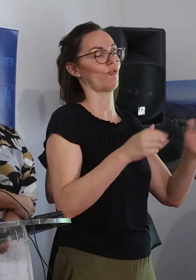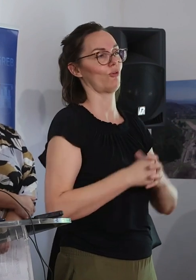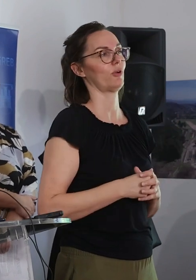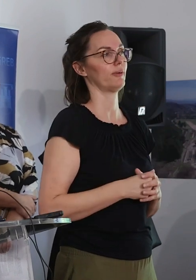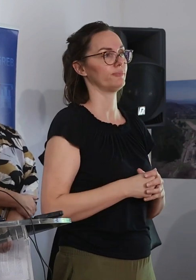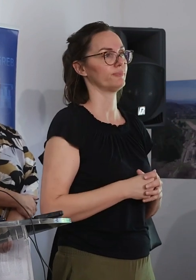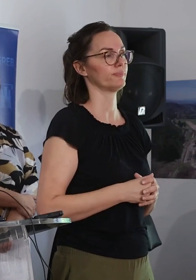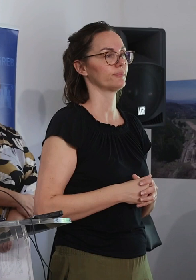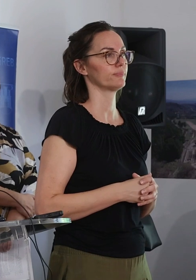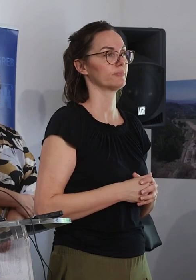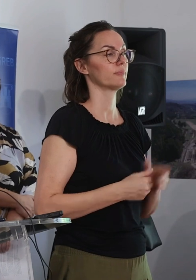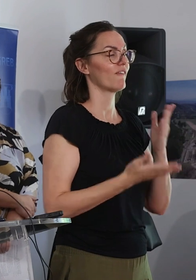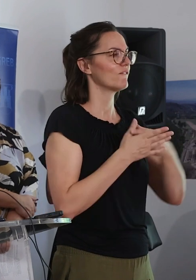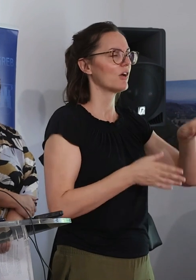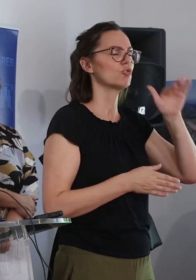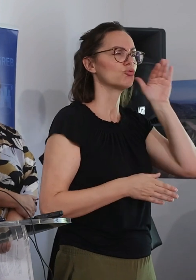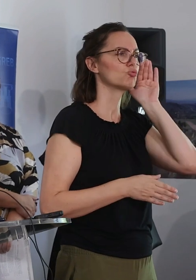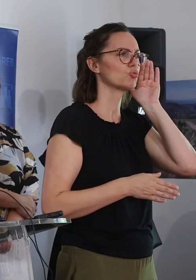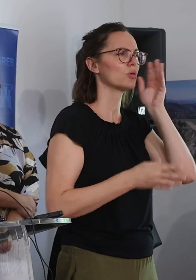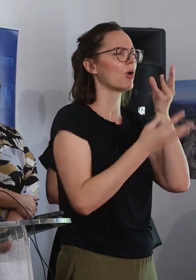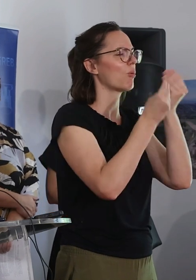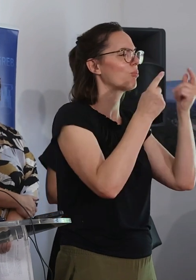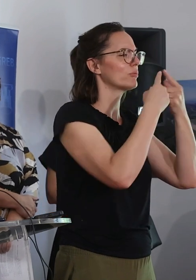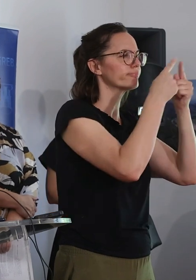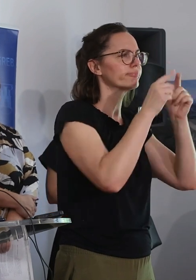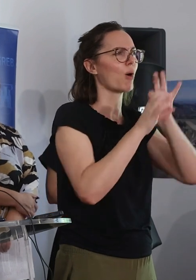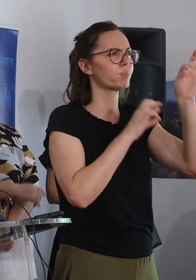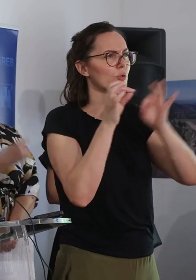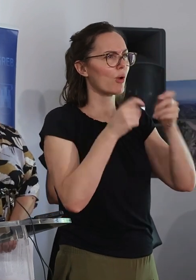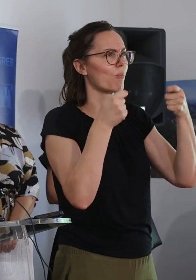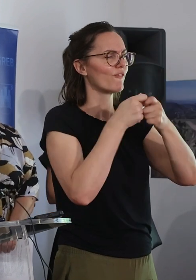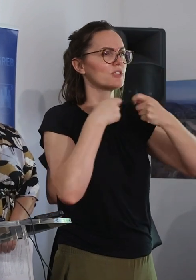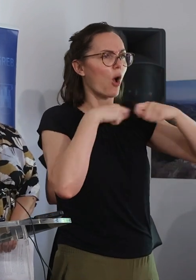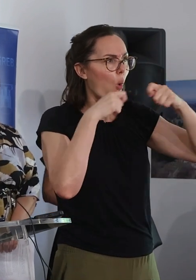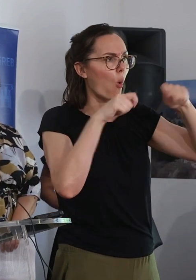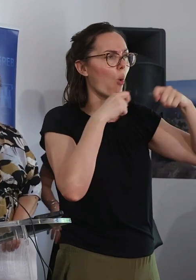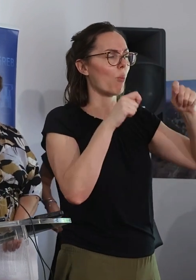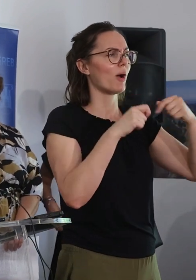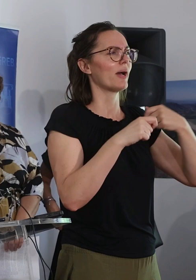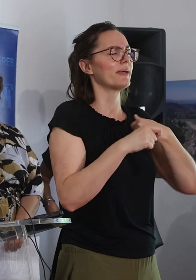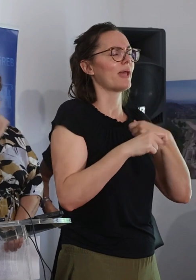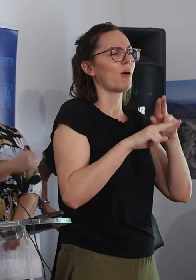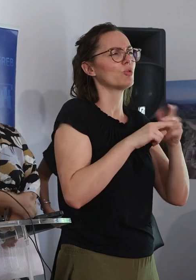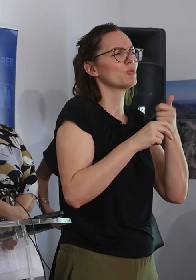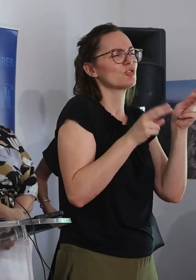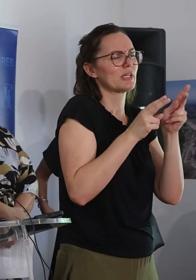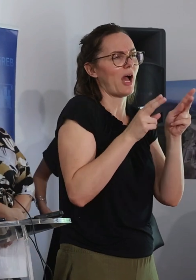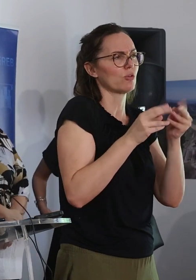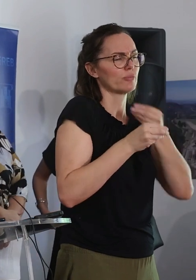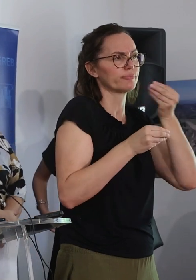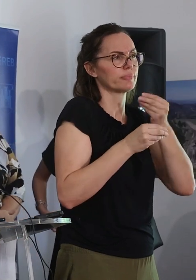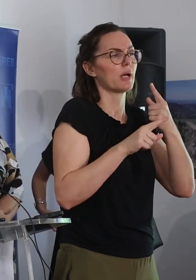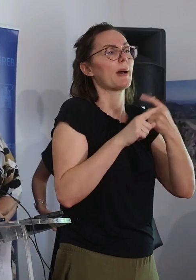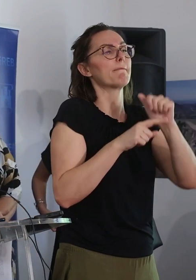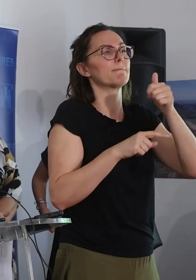vrata. Čuli ste isto tako o brojnim projektima obnove veđenje za muzeje, ja ću još reći neke od njih i ovo bi